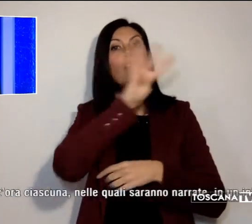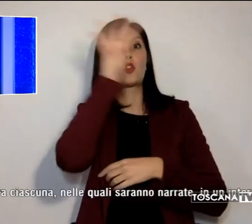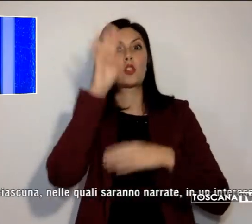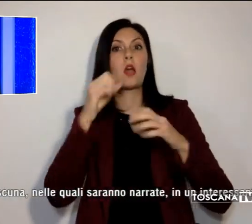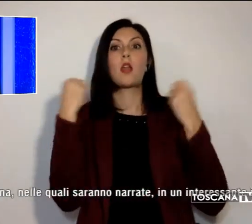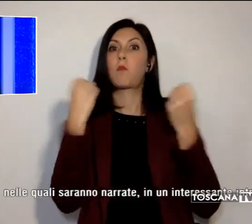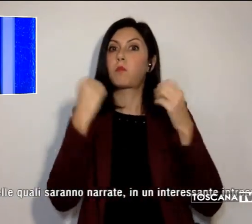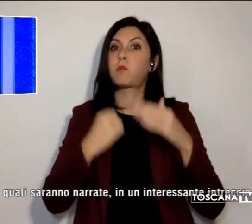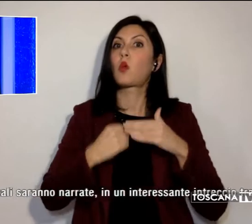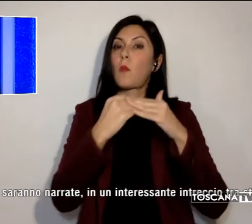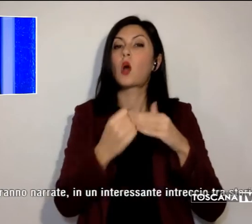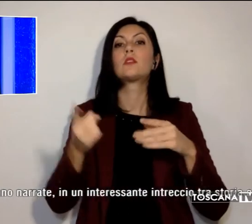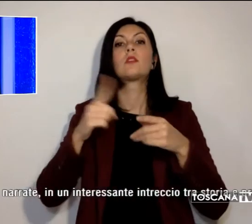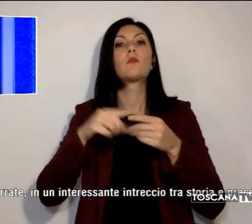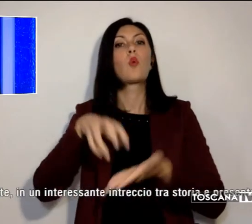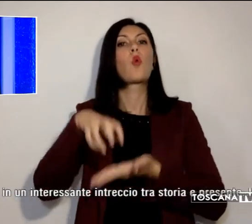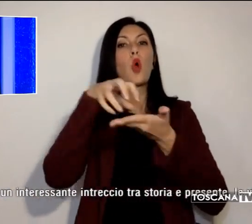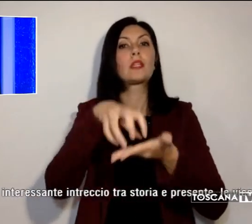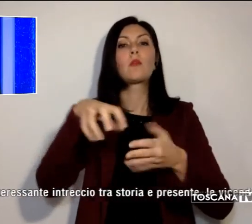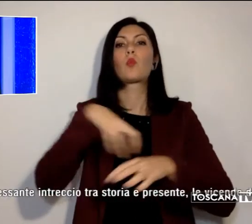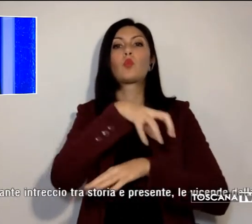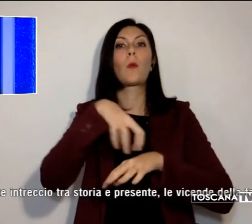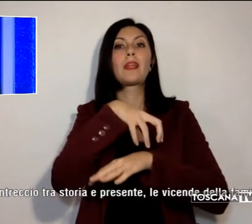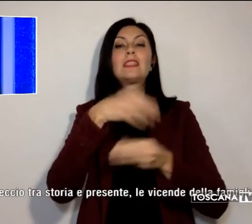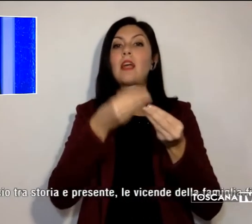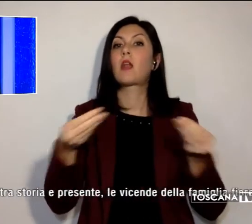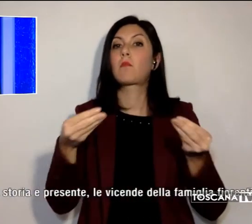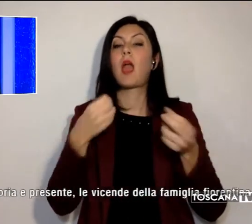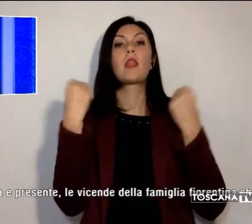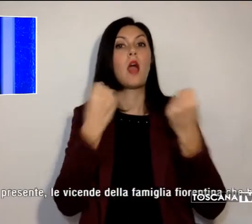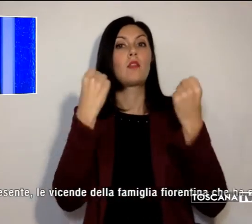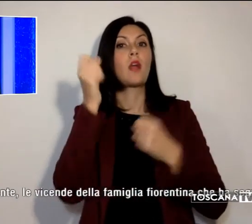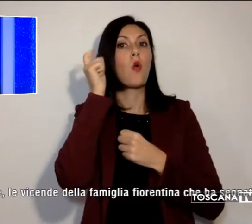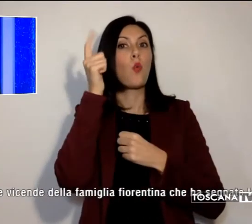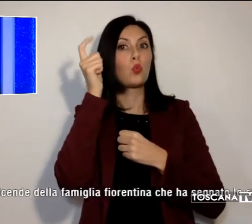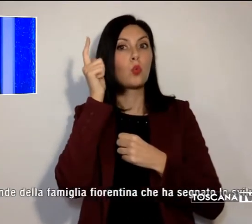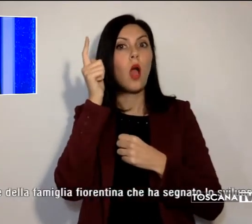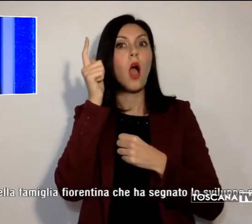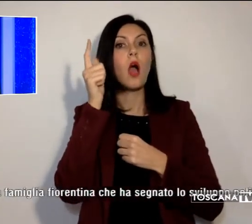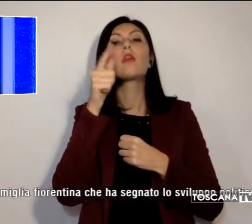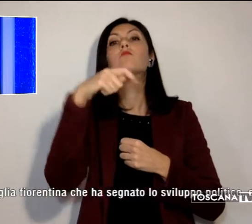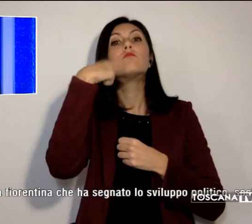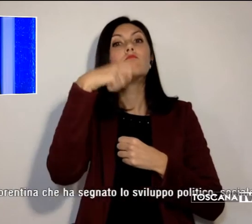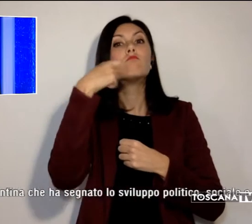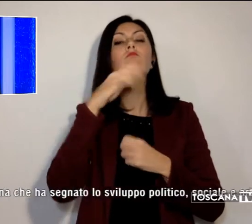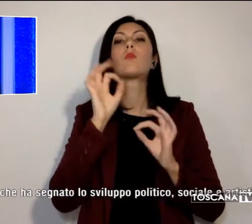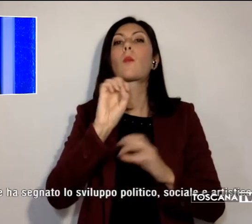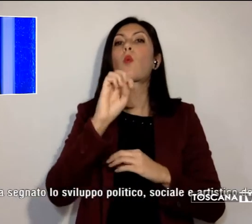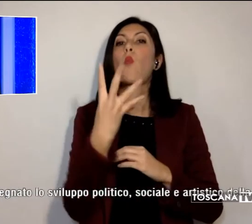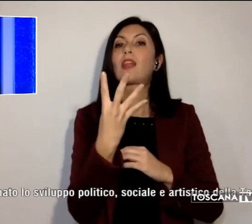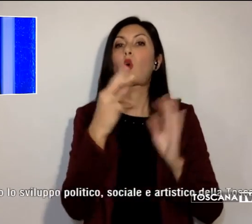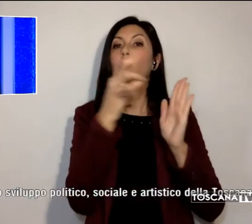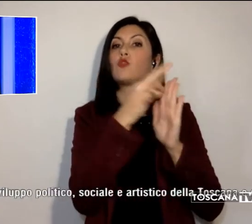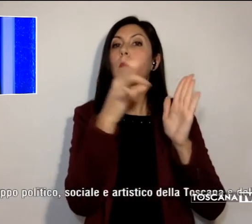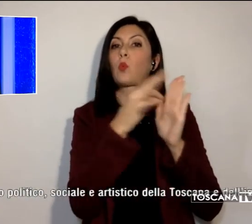del Ministero per i beni e le attività culturali, è composta da 14 puntate di circa